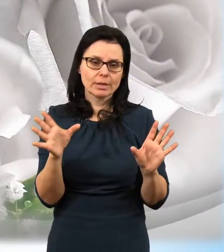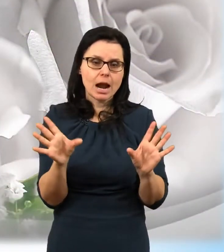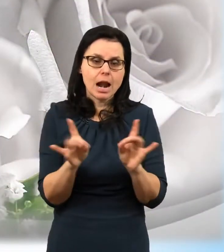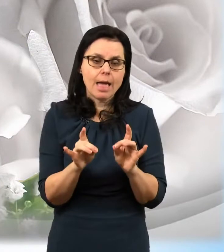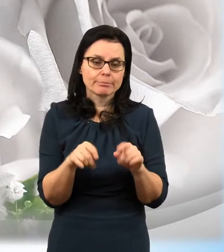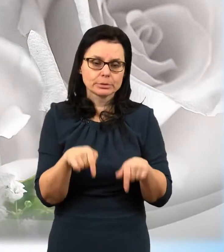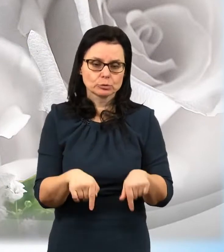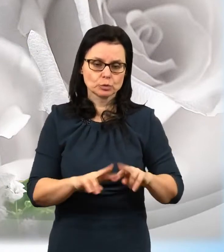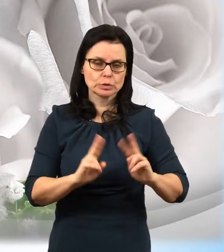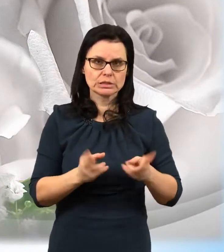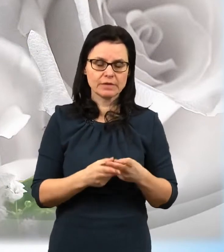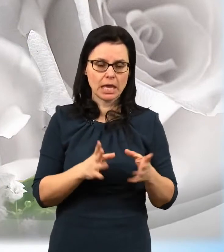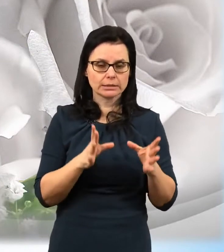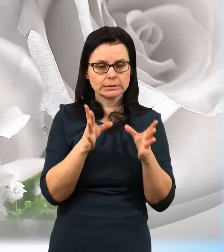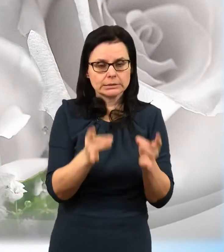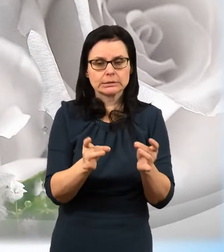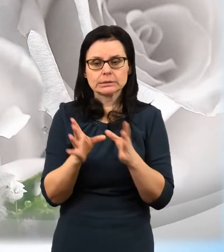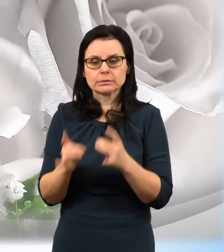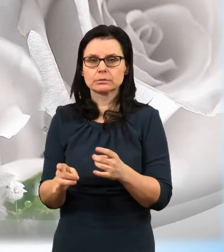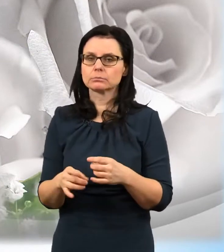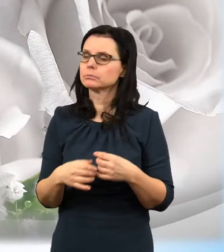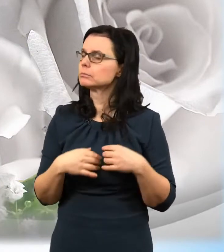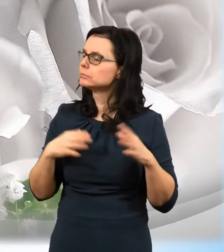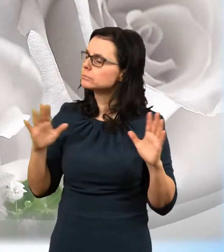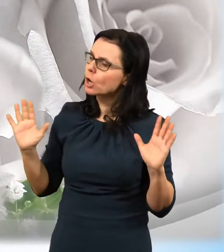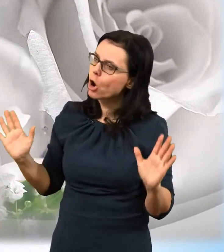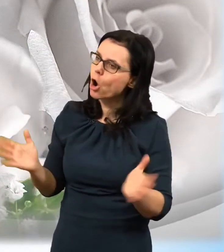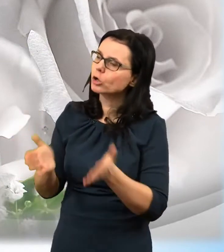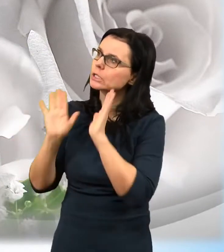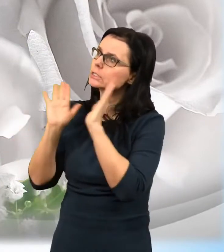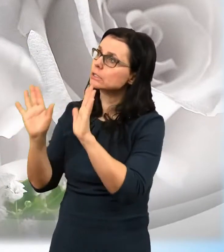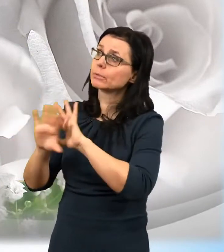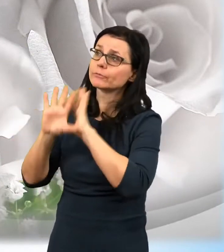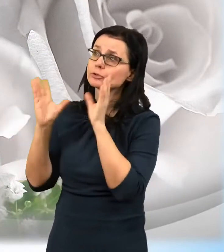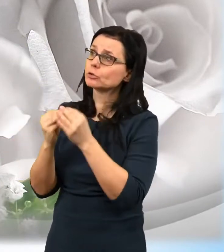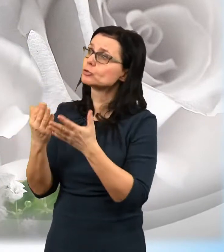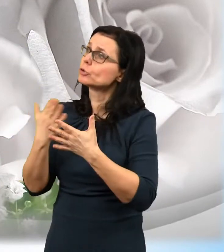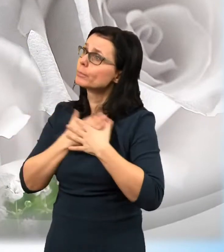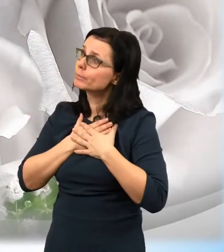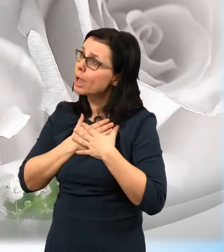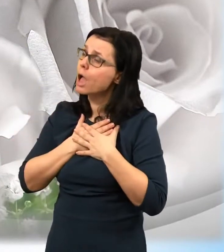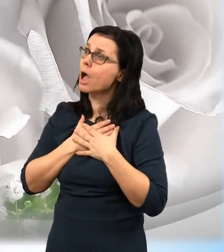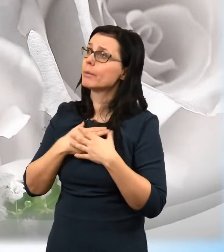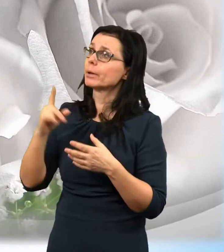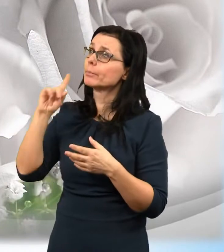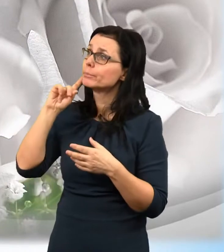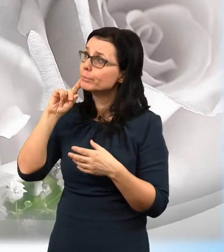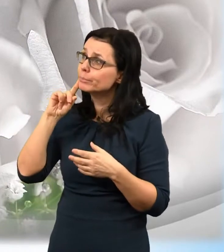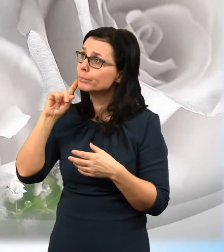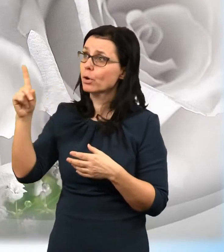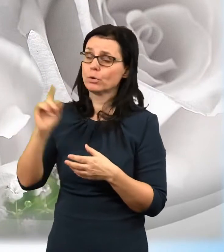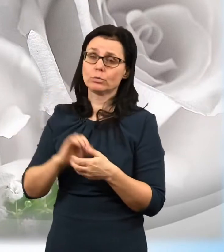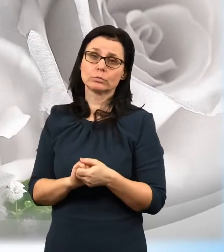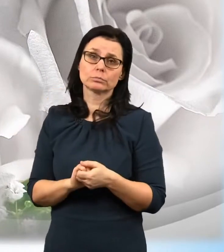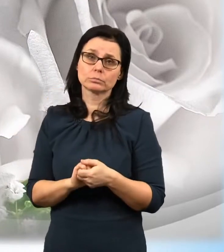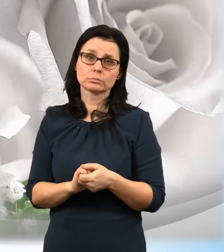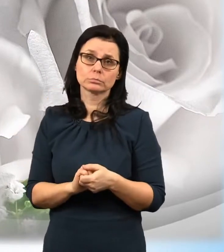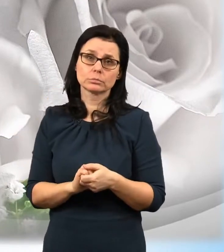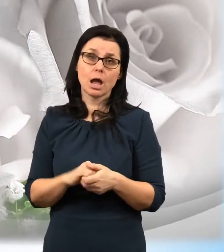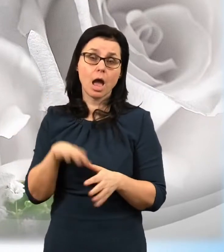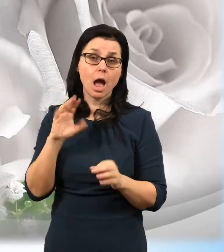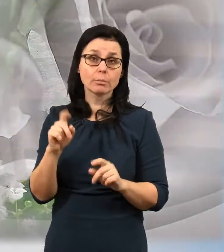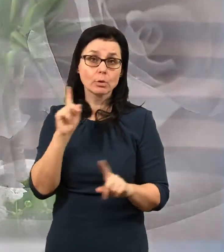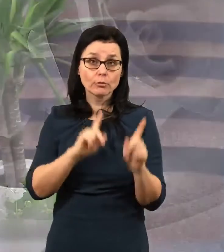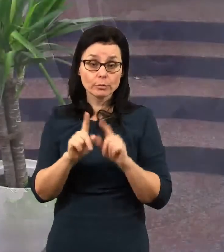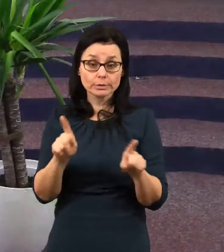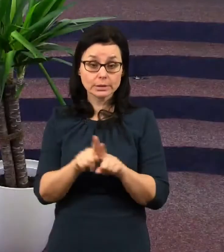na tomto světě. Odevzdejíme všechno, co máme na oltář pánu Bohu. Uvědomme si, že